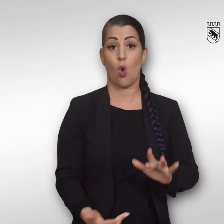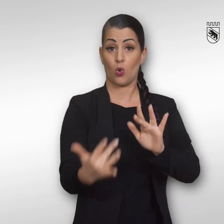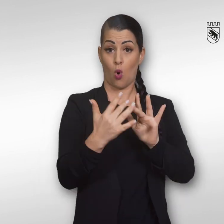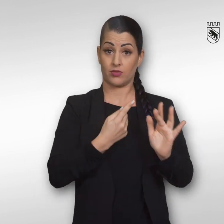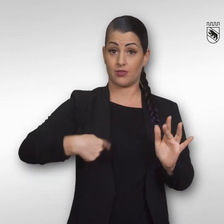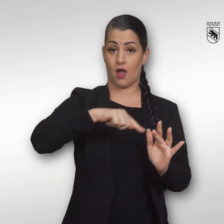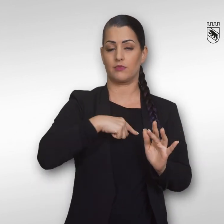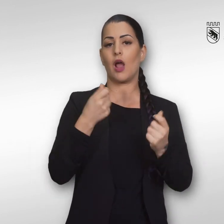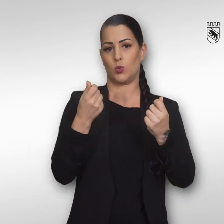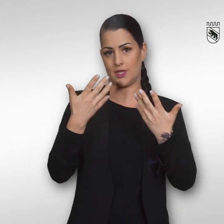uns ist kostenlos und vertraulich.